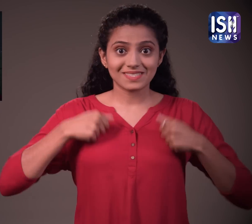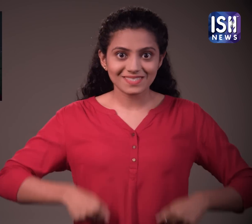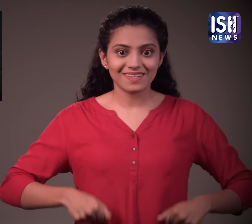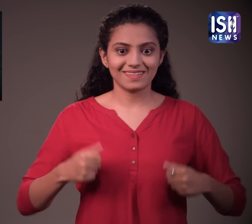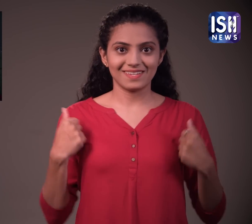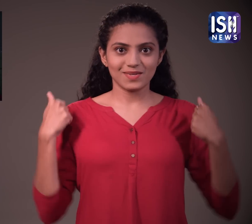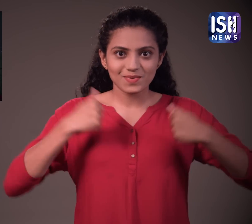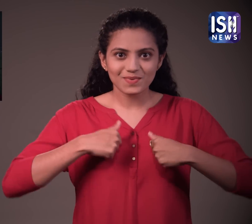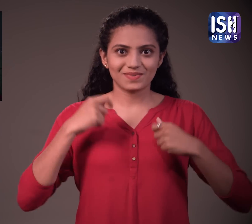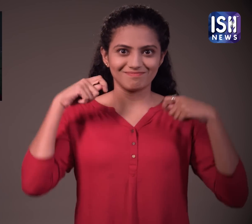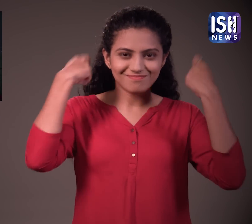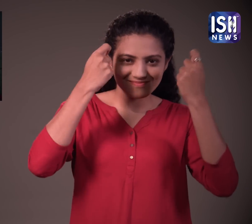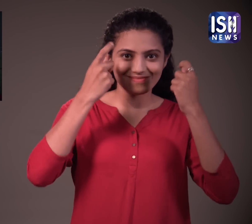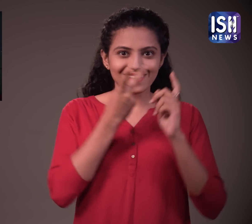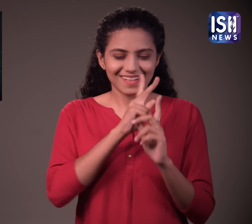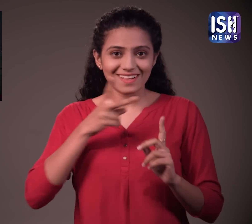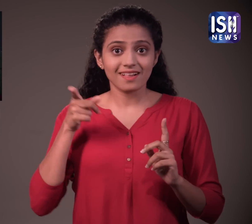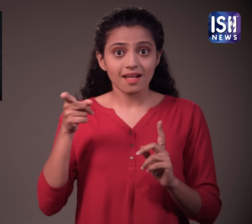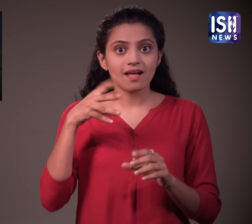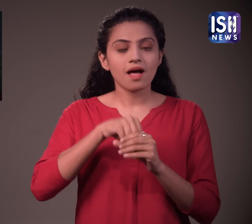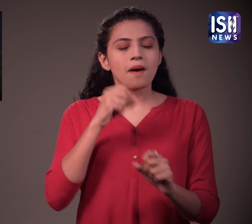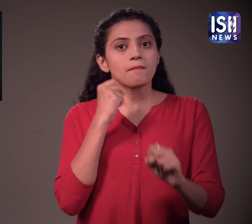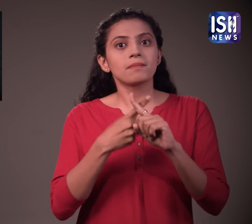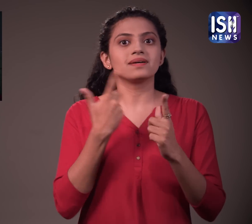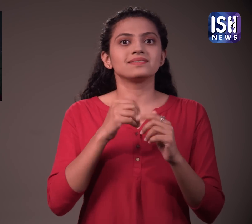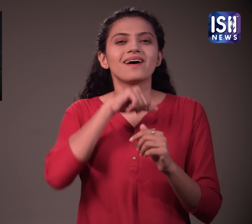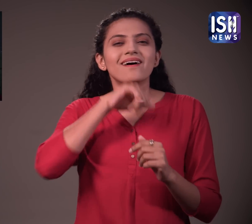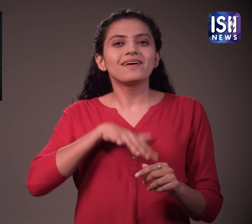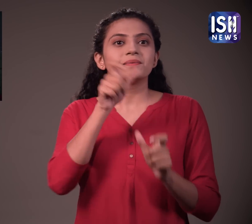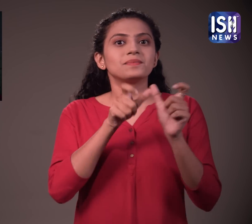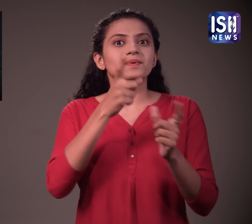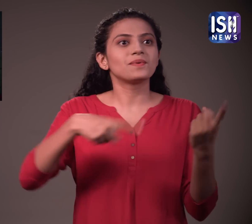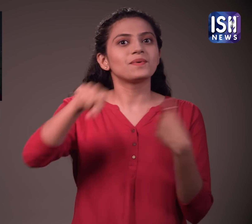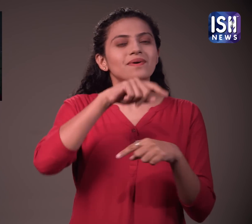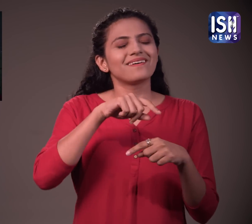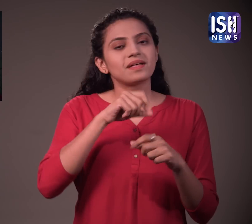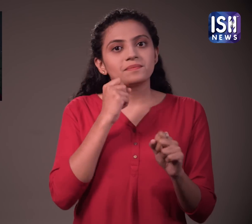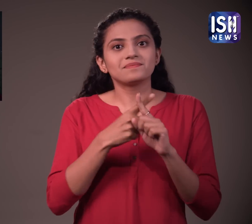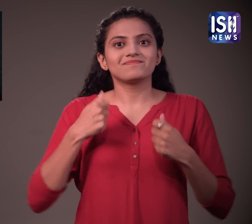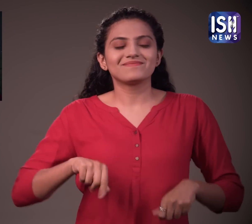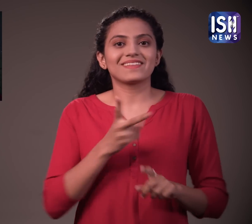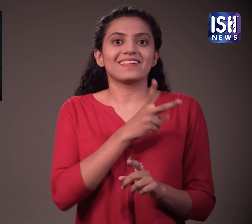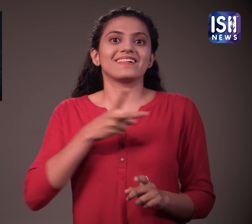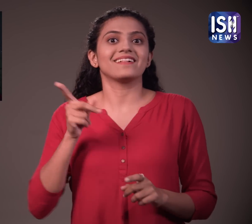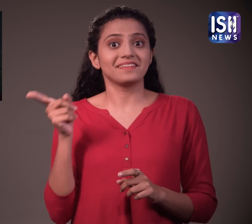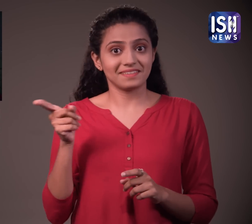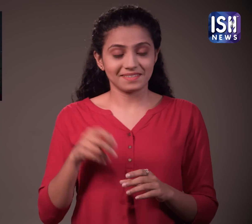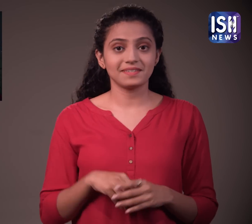एपरल युवाओं के लिए उप्युक्त है।